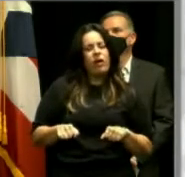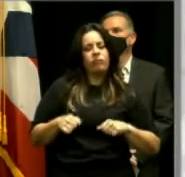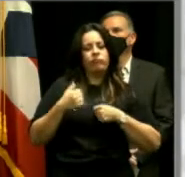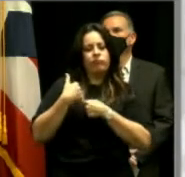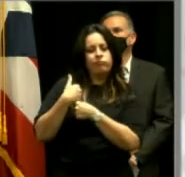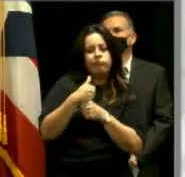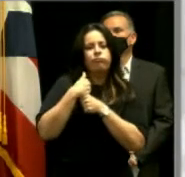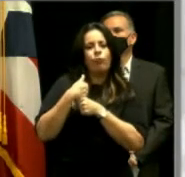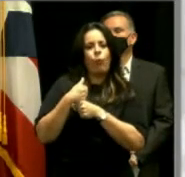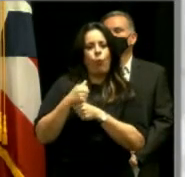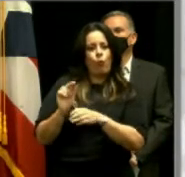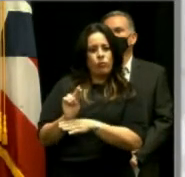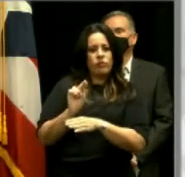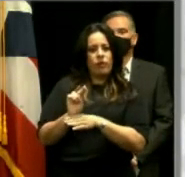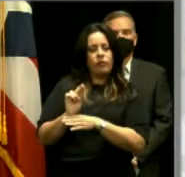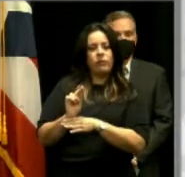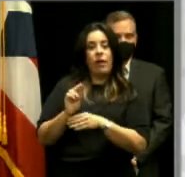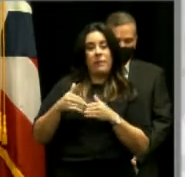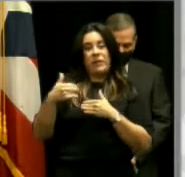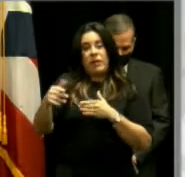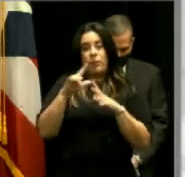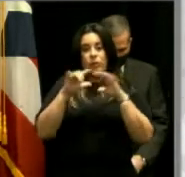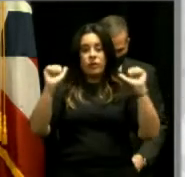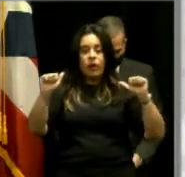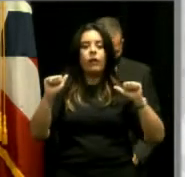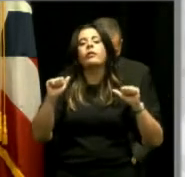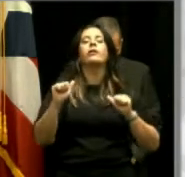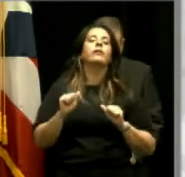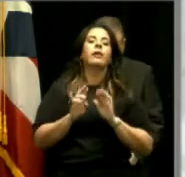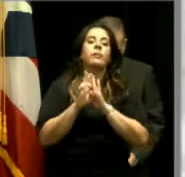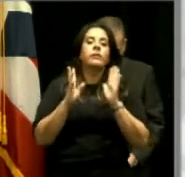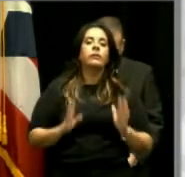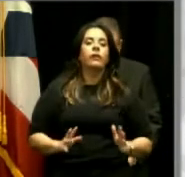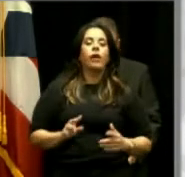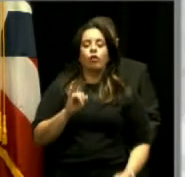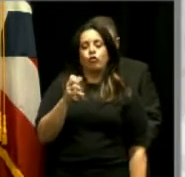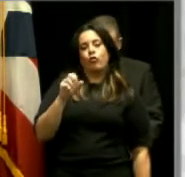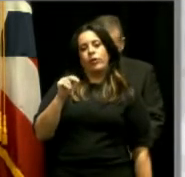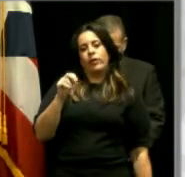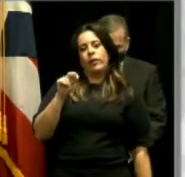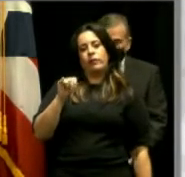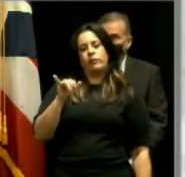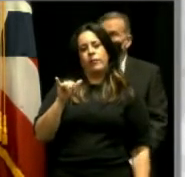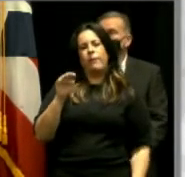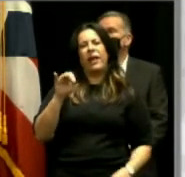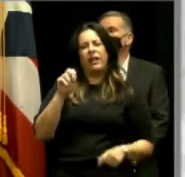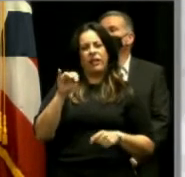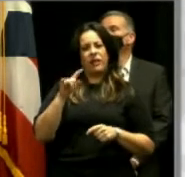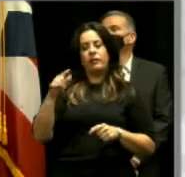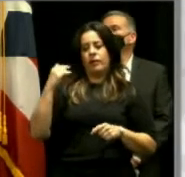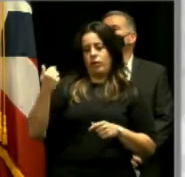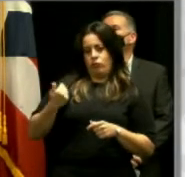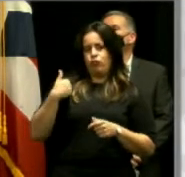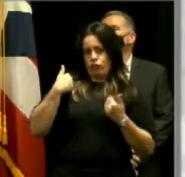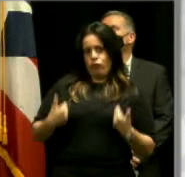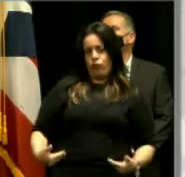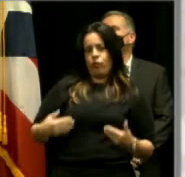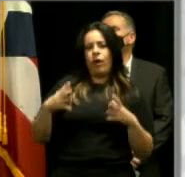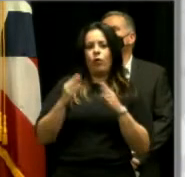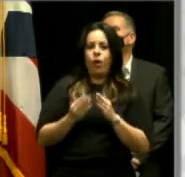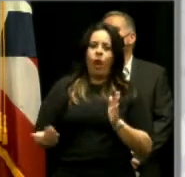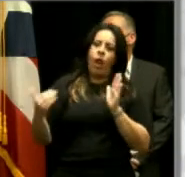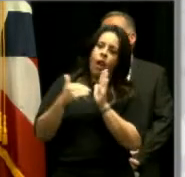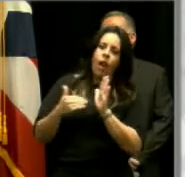ejecución. El pasado presidente de la Cámara y portavoz y representante de ese distrito, Johnny Méndez y esta servidora, nos reunimos en decenas de